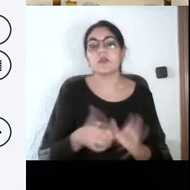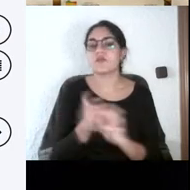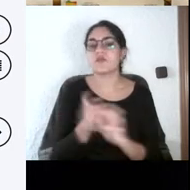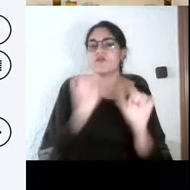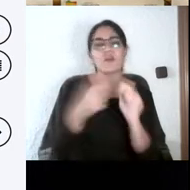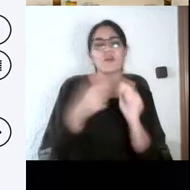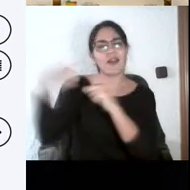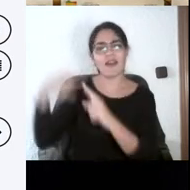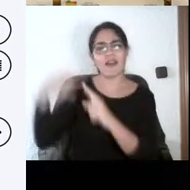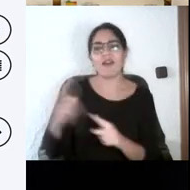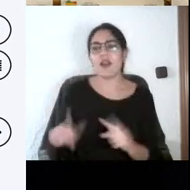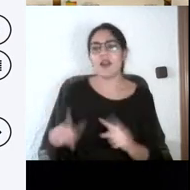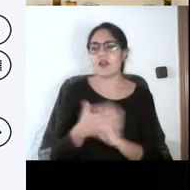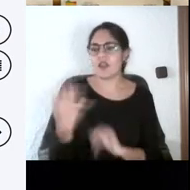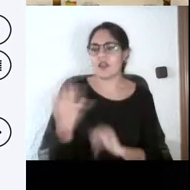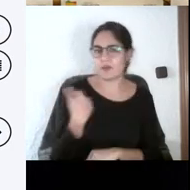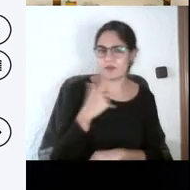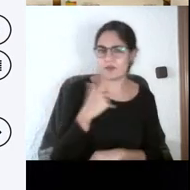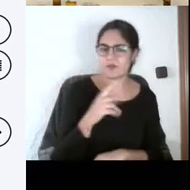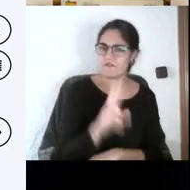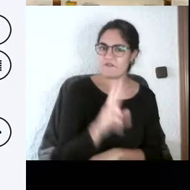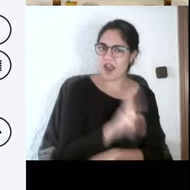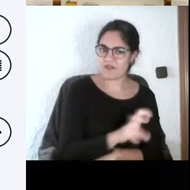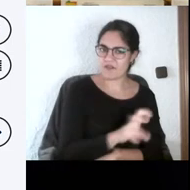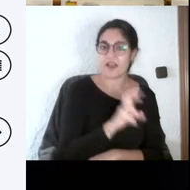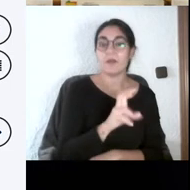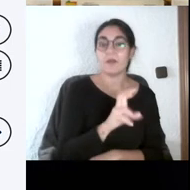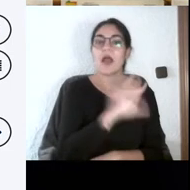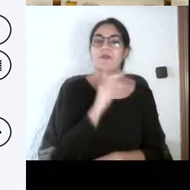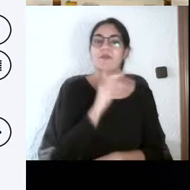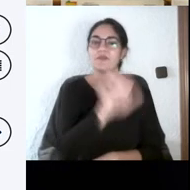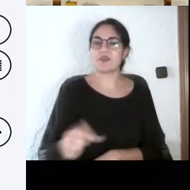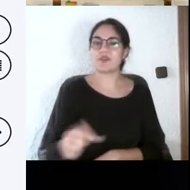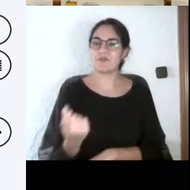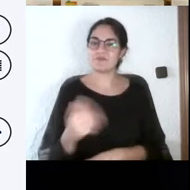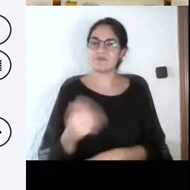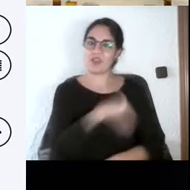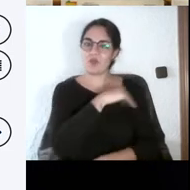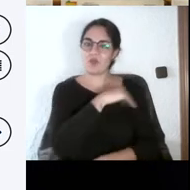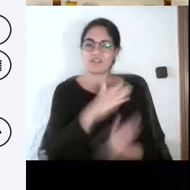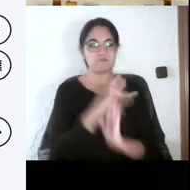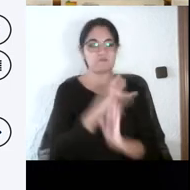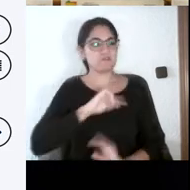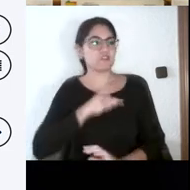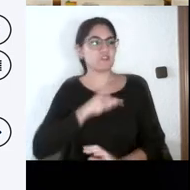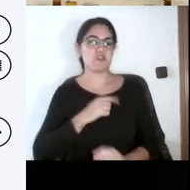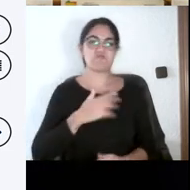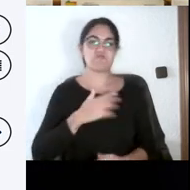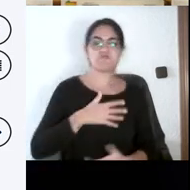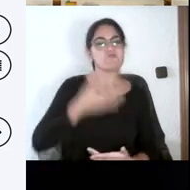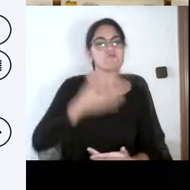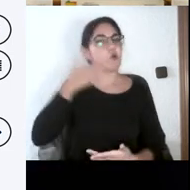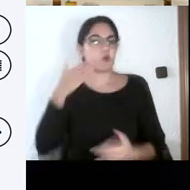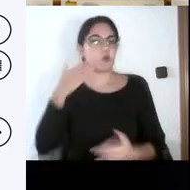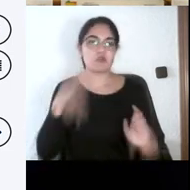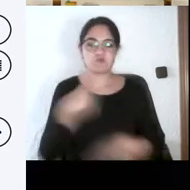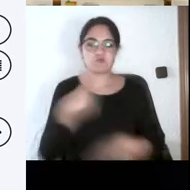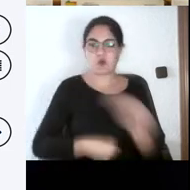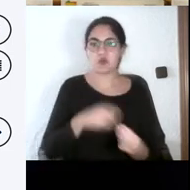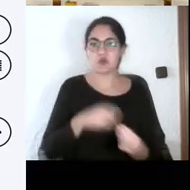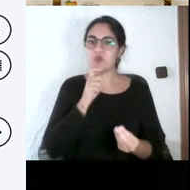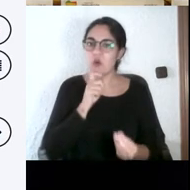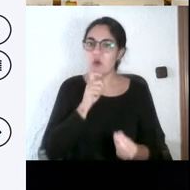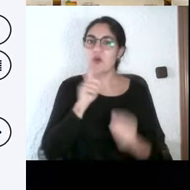además sirvan, como dice Teo, para que se sientan orgullosos de lo que han hecho. Pero es verdad que eso llevarlo a práctica, esto es muy bonito, pero hacerlo en el aula